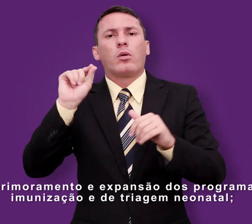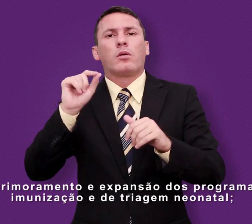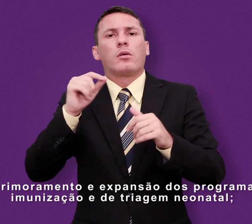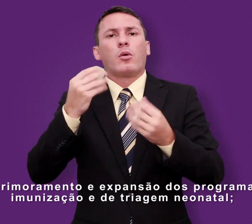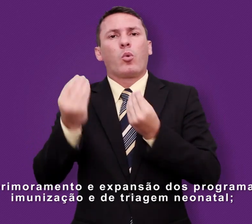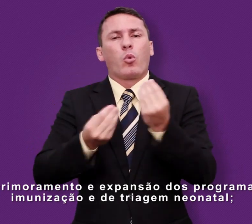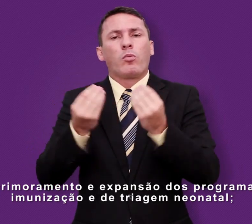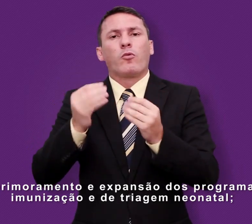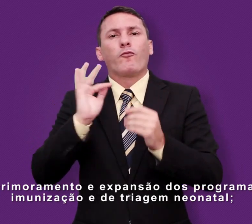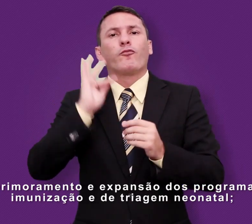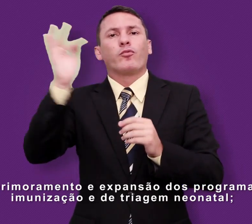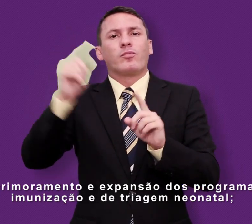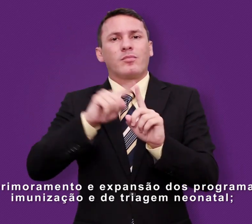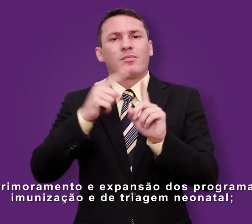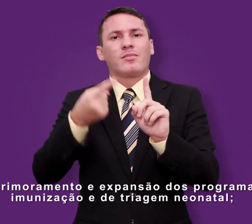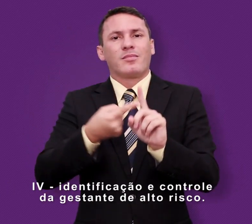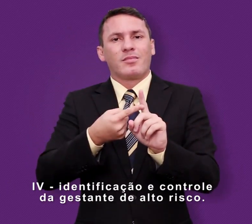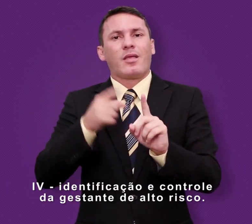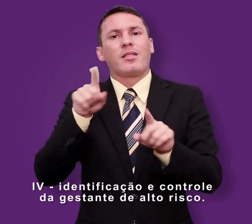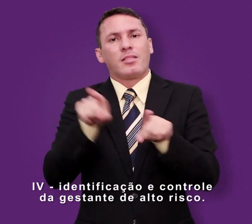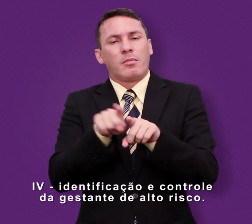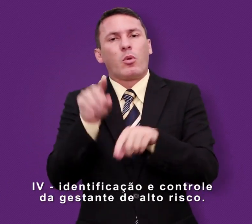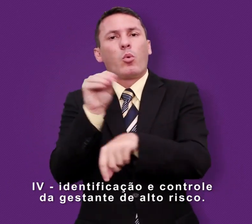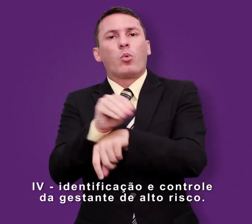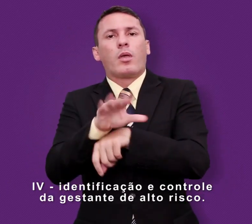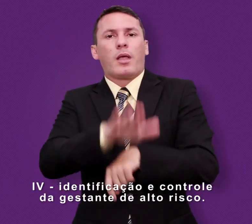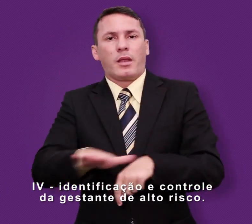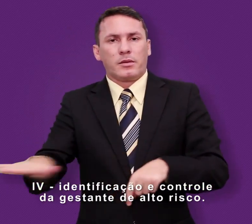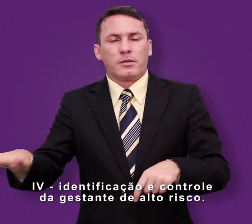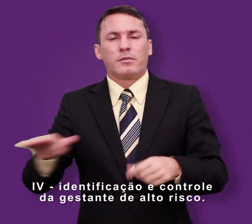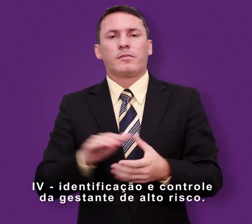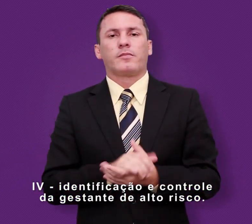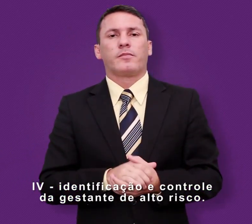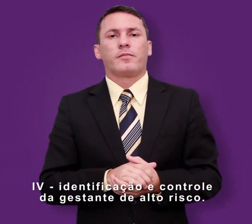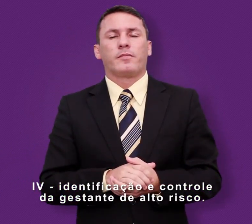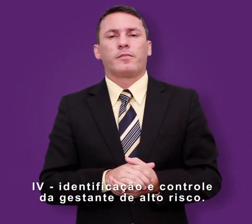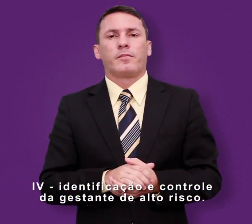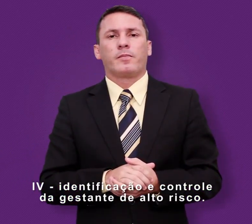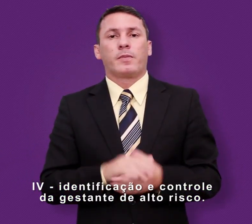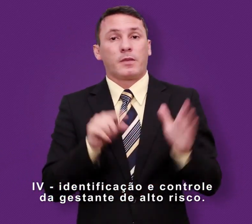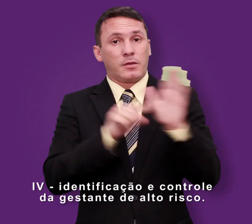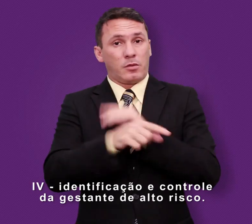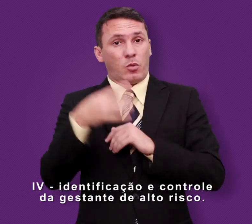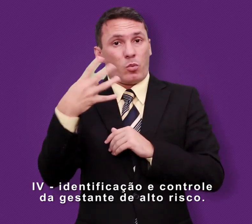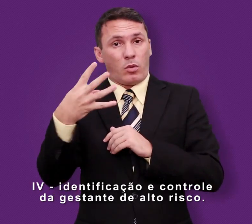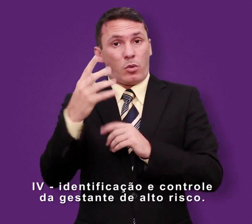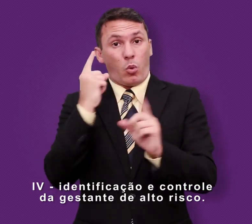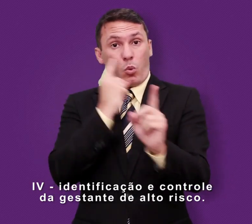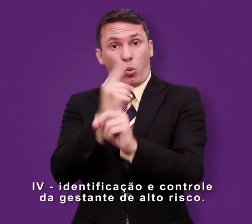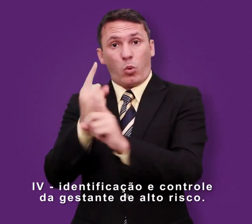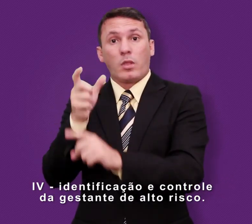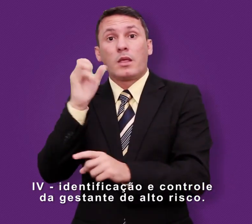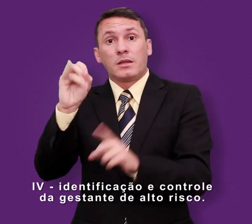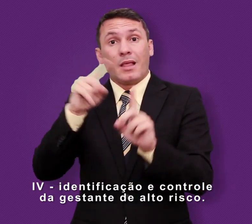de triagem neonatal. Inciso 4. Identificação e controle da gestante de alto risco.